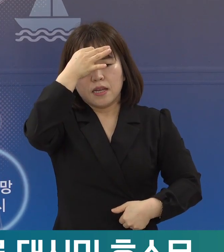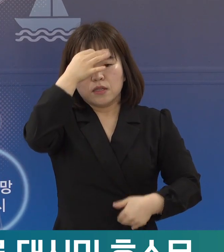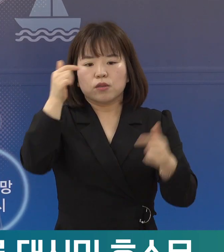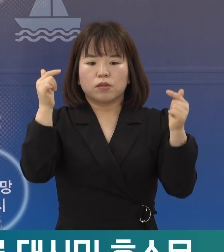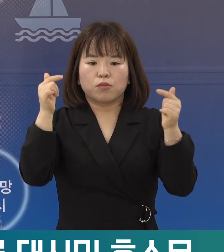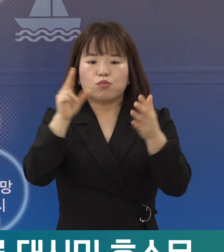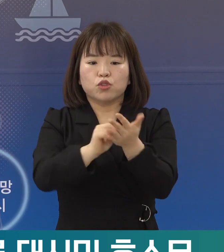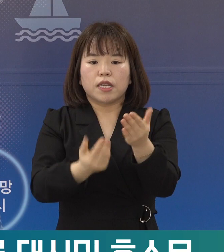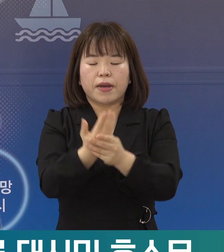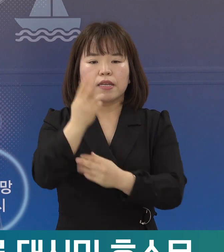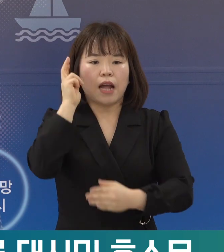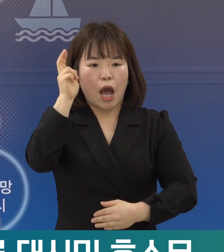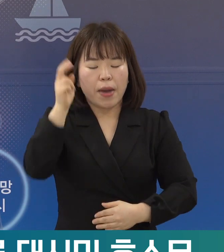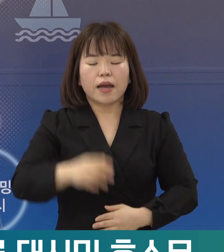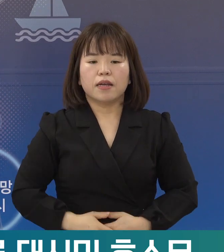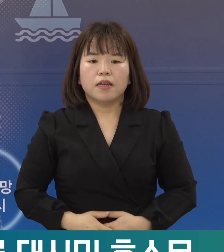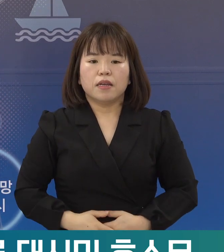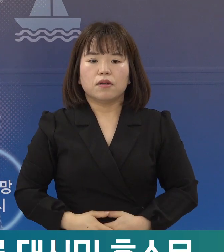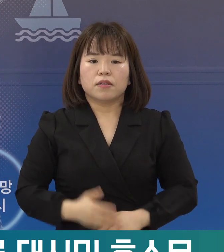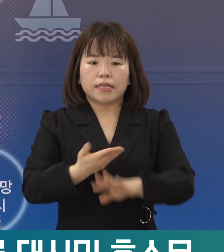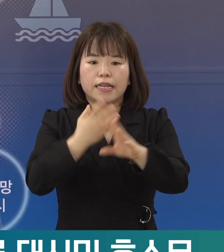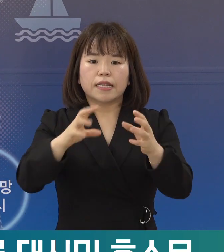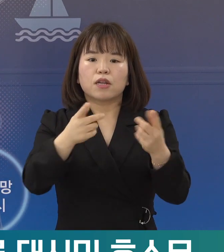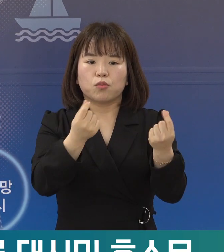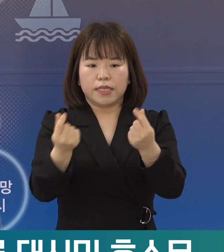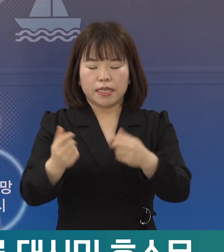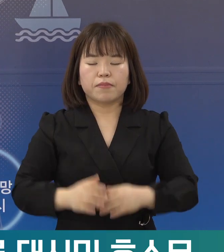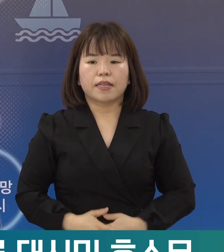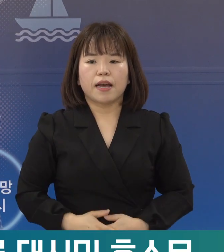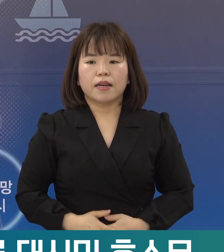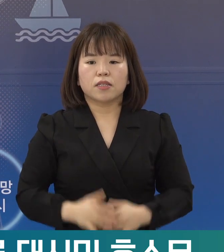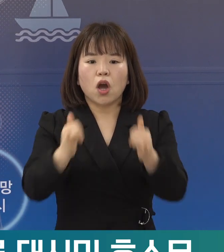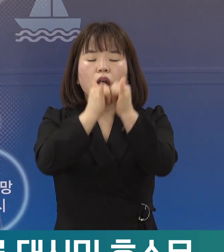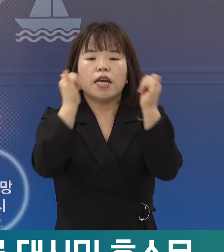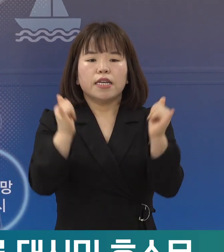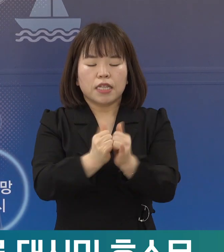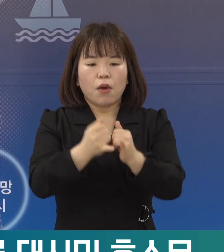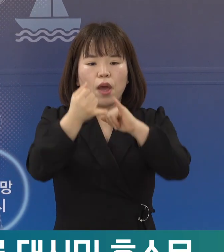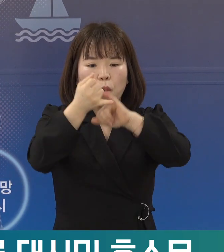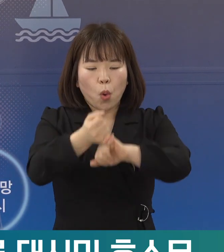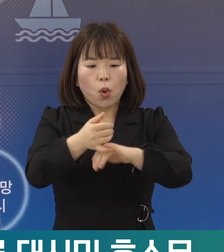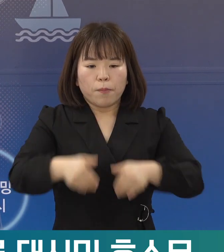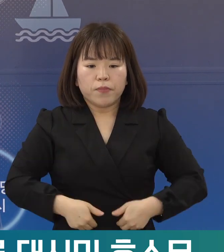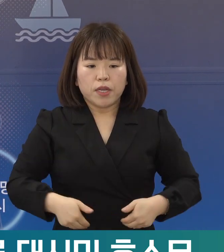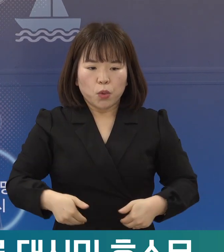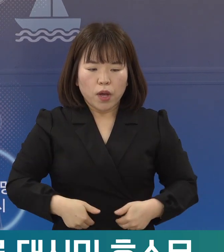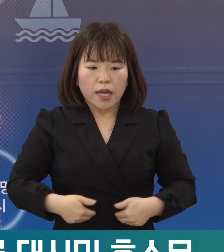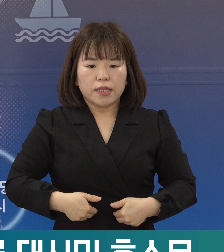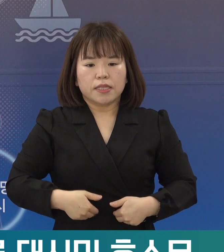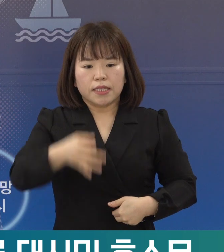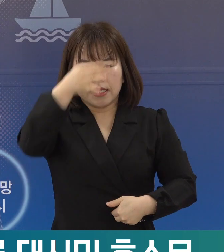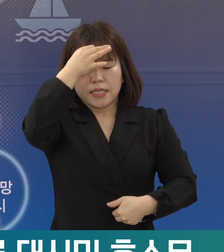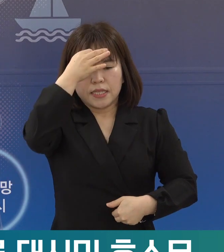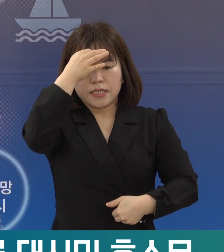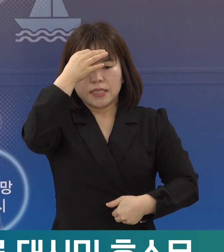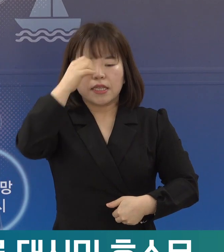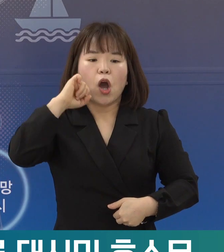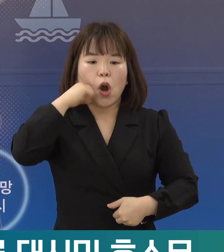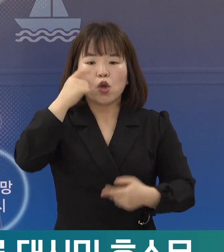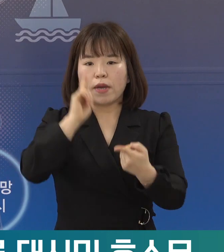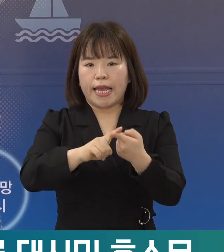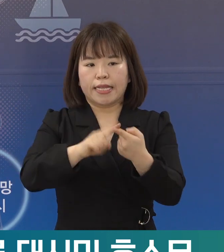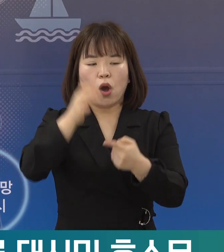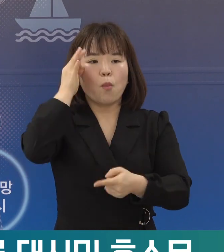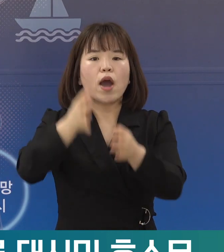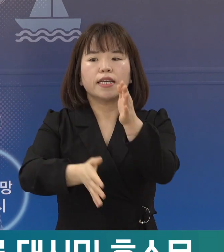해외에서 이미 나타나고 있는 현상이기도 합니다. 이러한 사회 필수 기능 마비 사태에 대비하여 우리 시인은